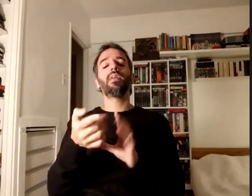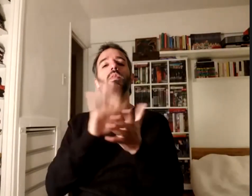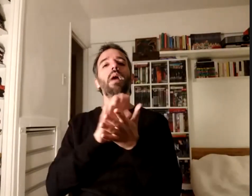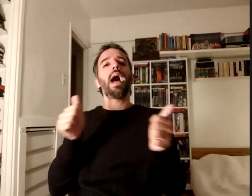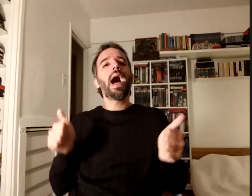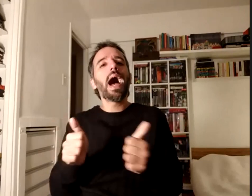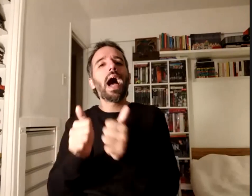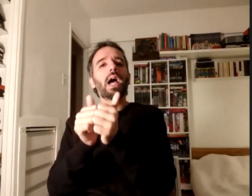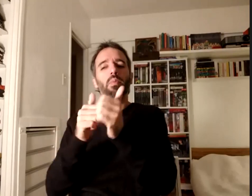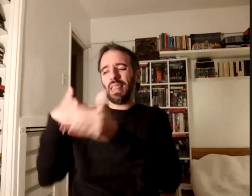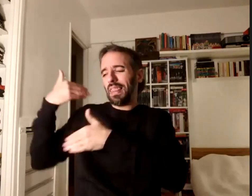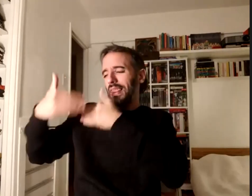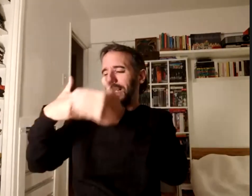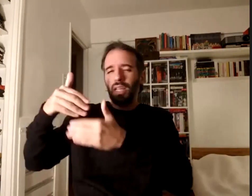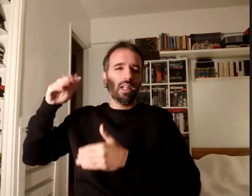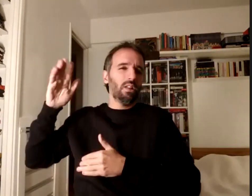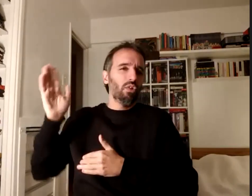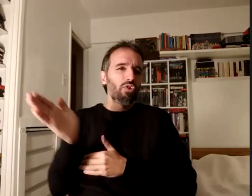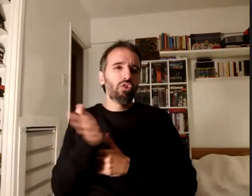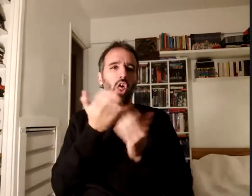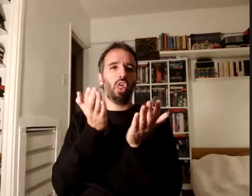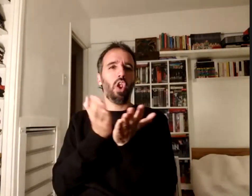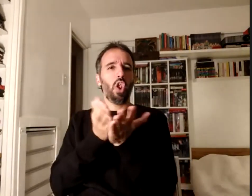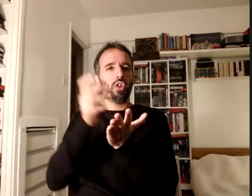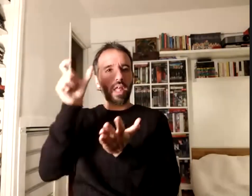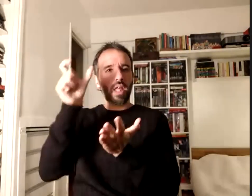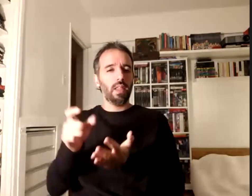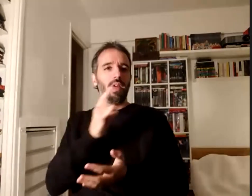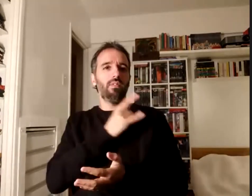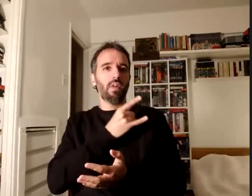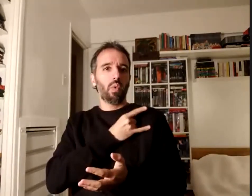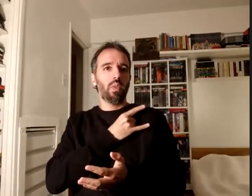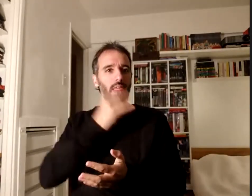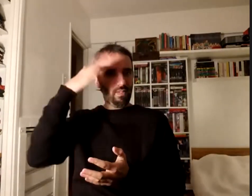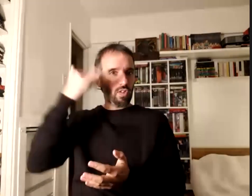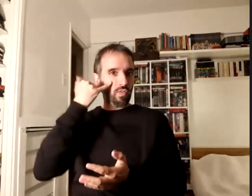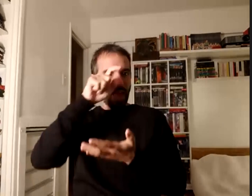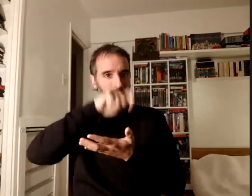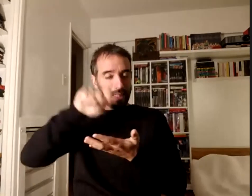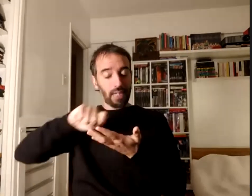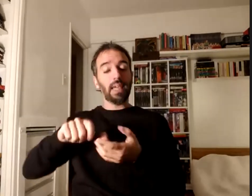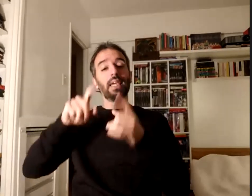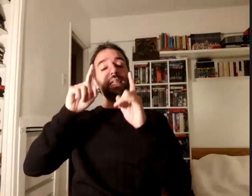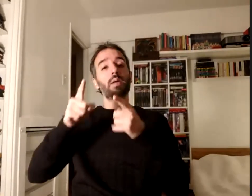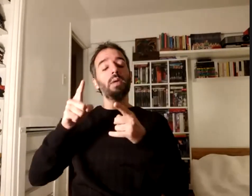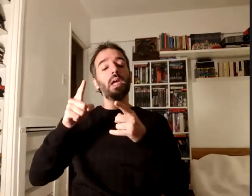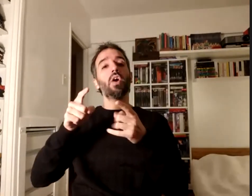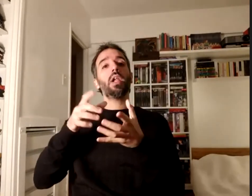de todos los estudiantes de la facultad de filosofía y también con el programa de extensión en cárceles que fueron